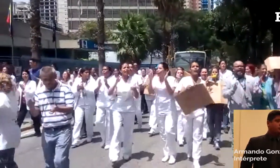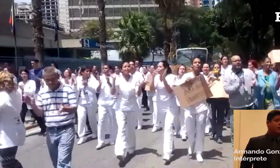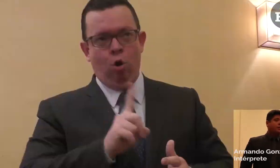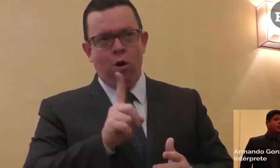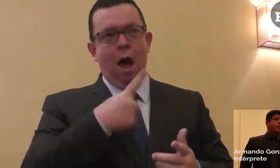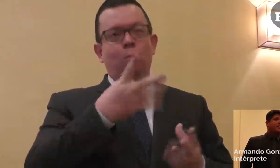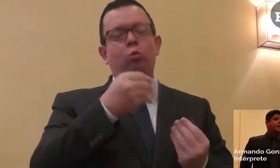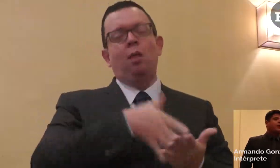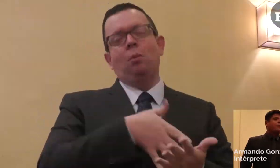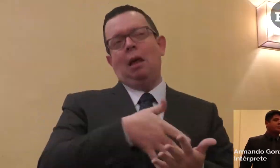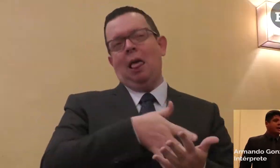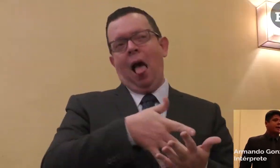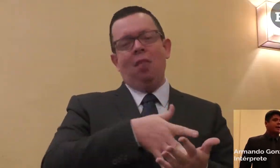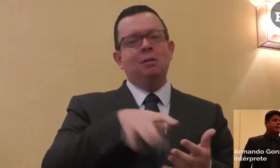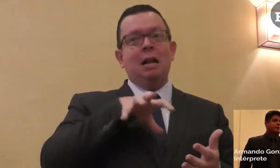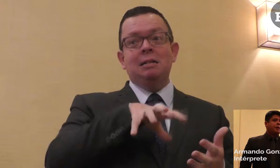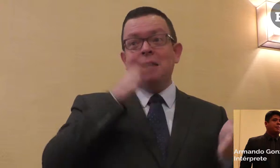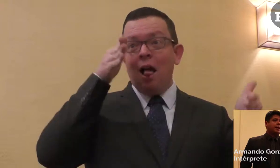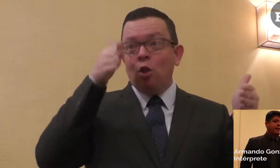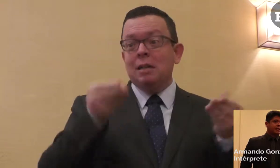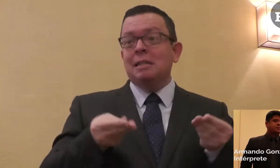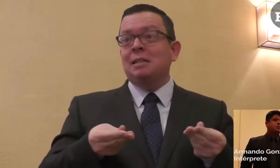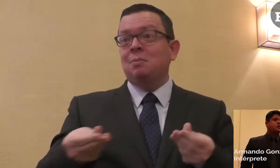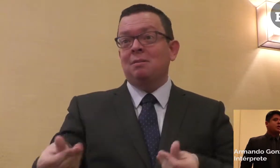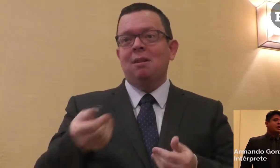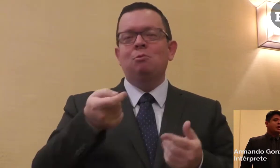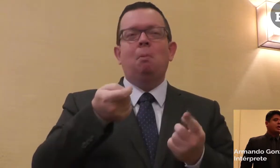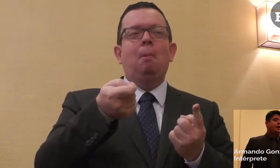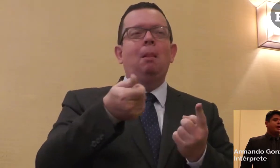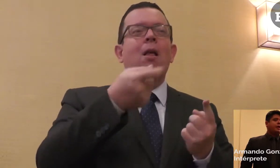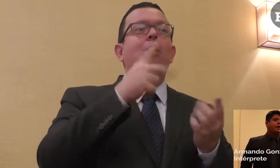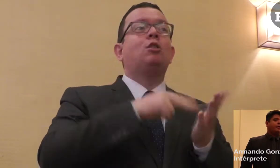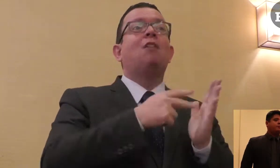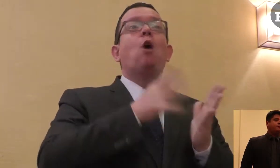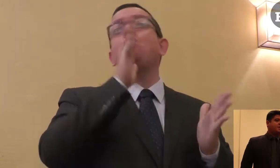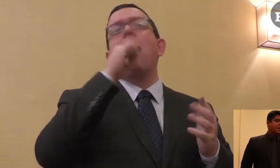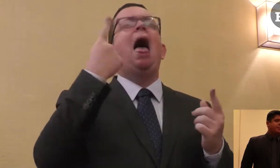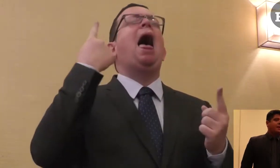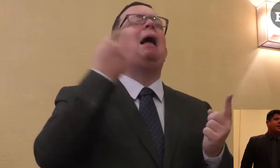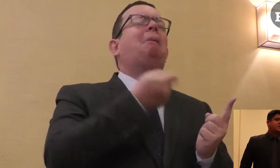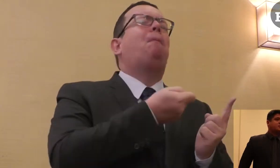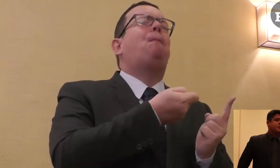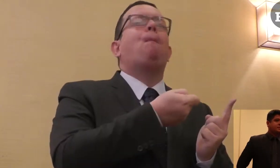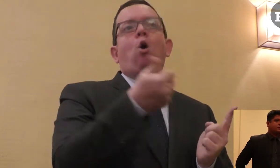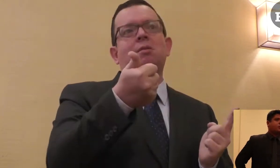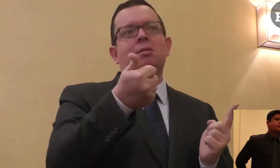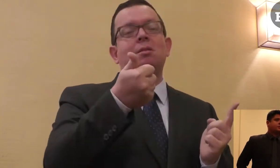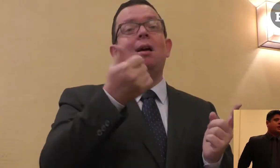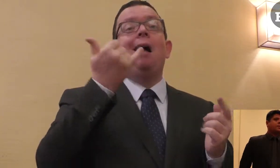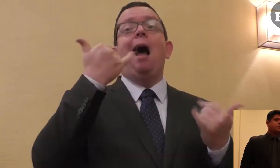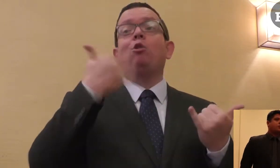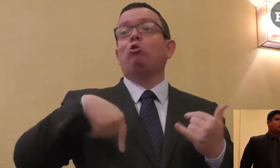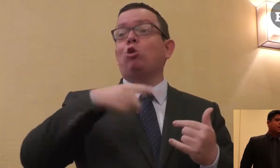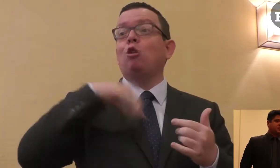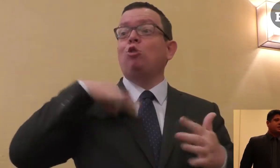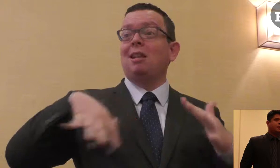ciudadano, debe comenzar a activar mecanismos y vías para la sensibilización y atención a personas con discapacidad.